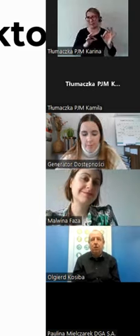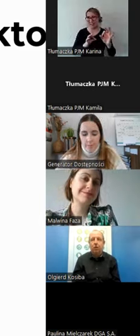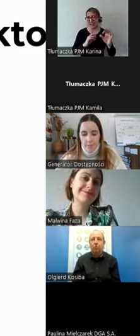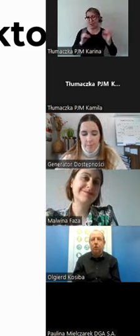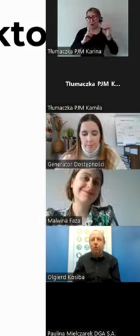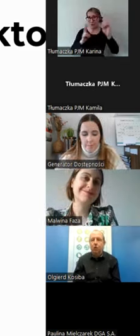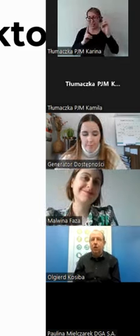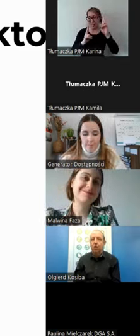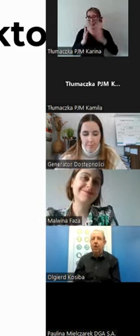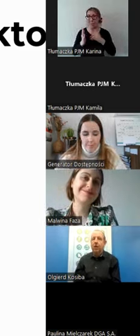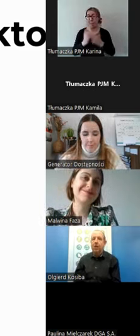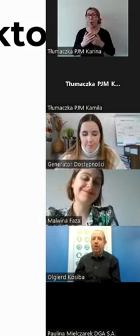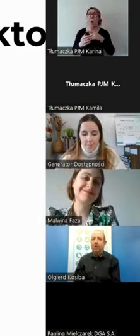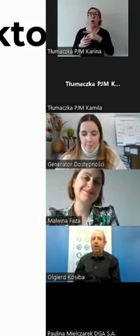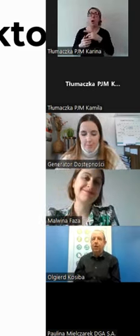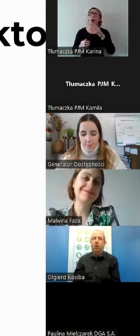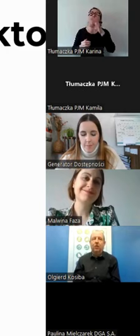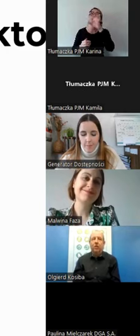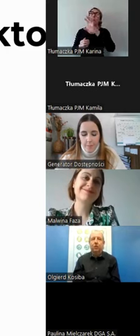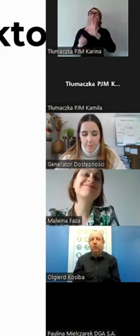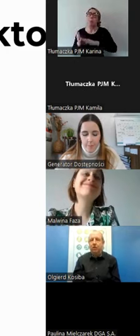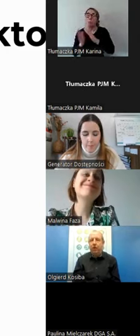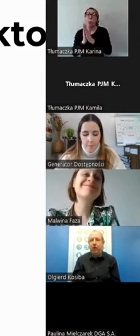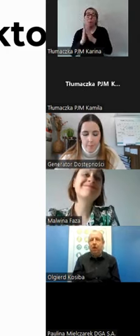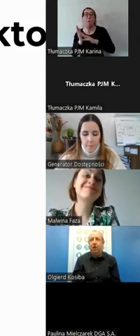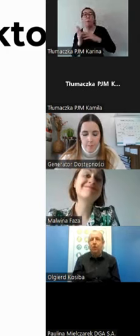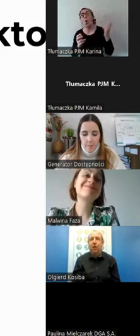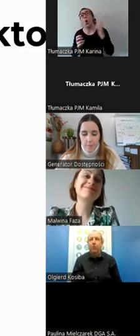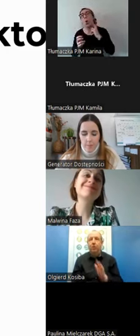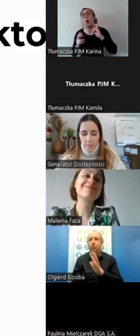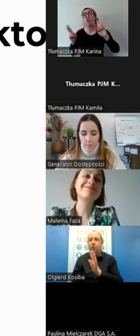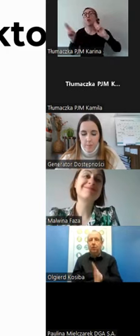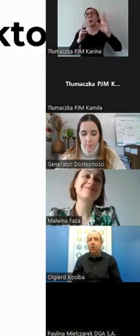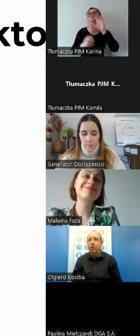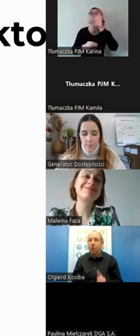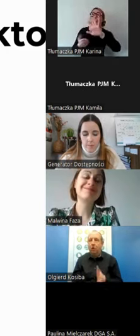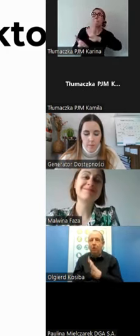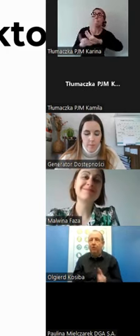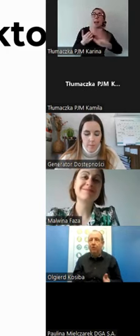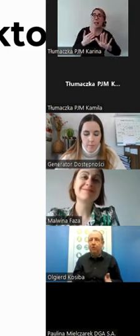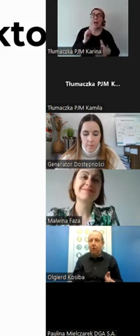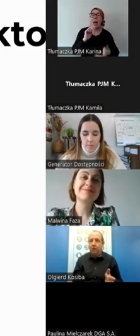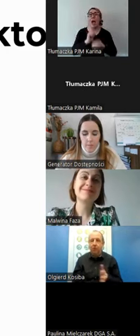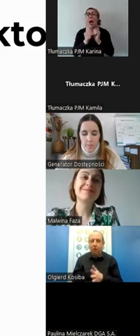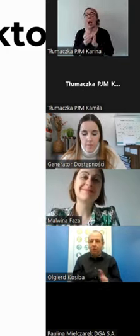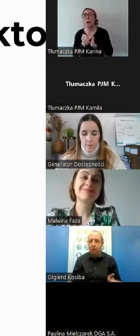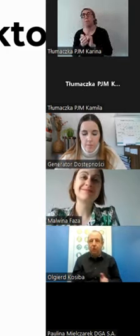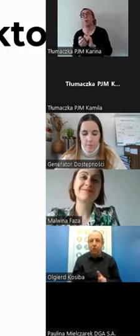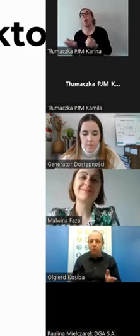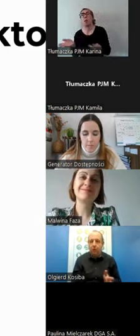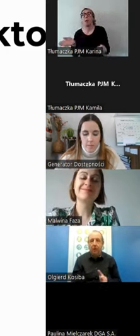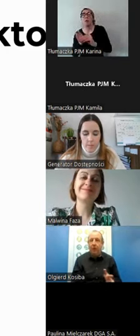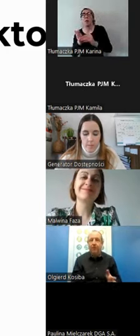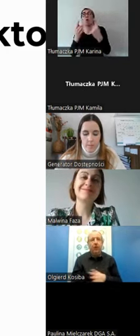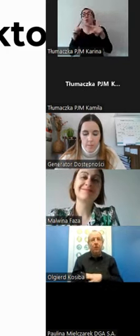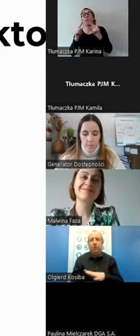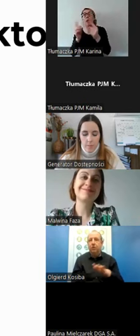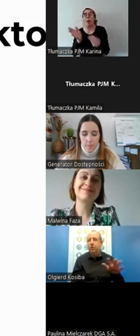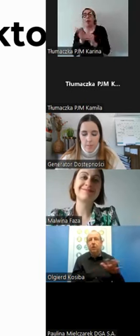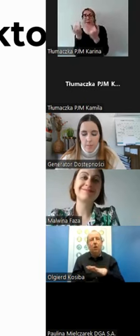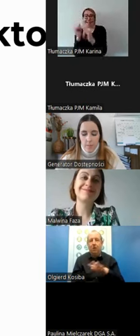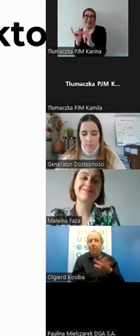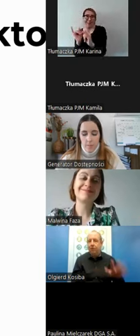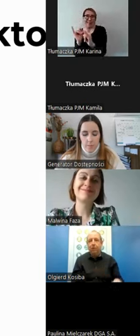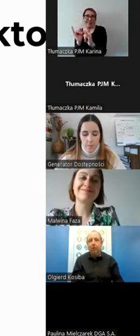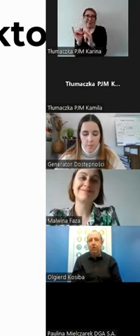najstraszniejszym pororze i oglądajcie bez dźwięku, a jeszcze lepiej to puśćcie sobie kolorowe kredki w pudełeczku nosza, no to